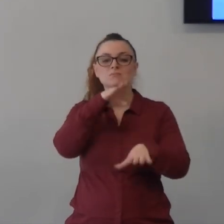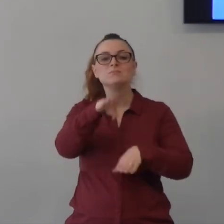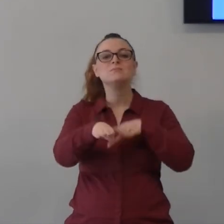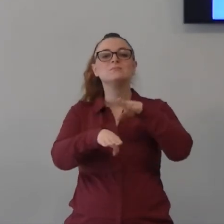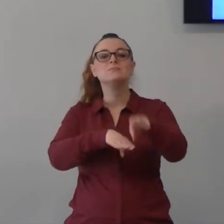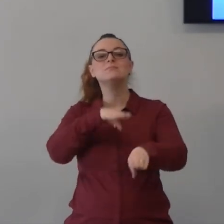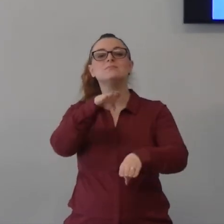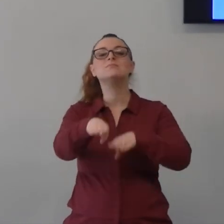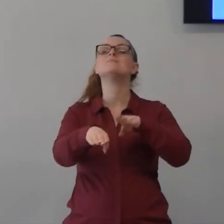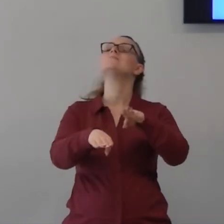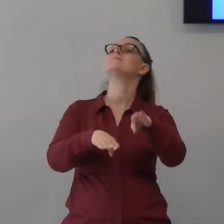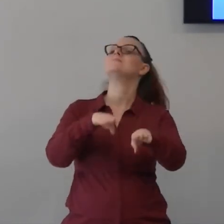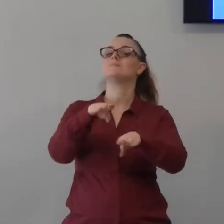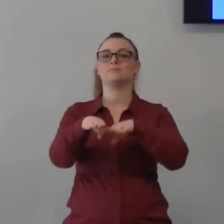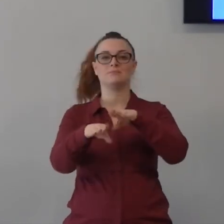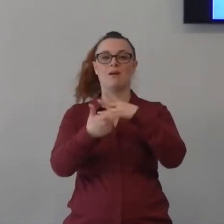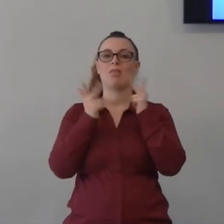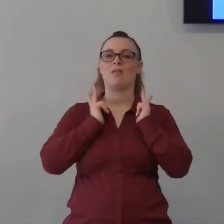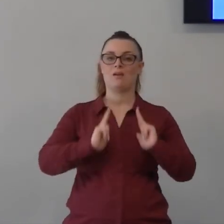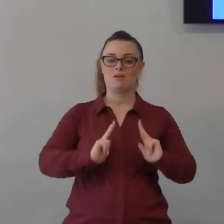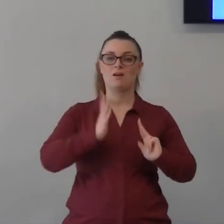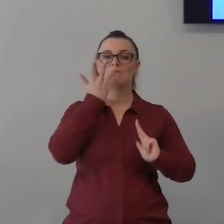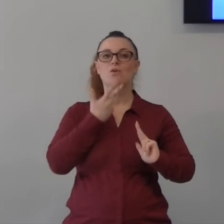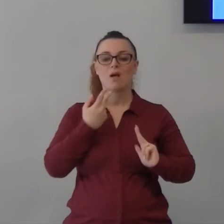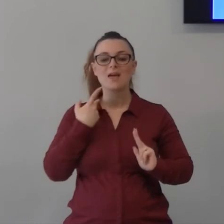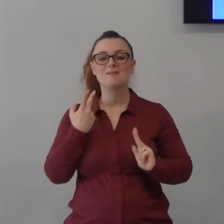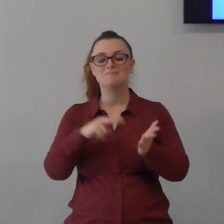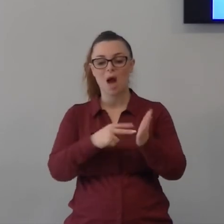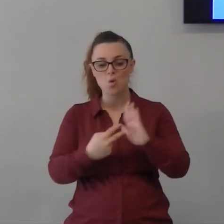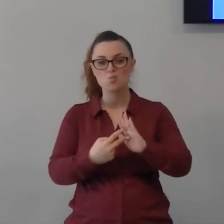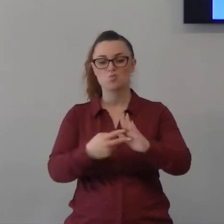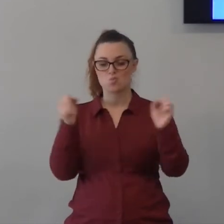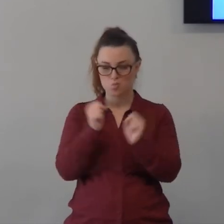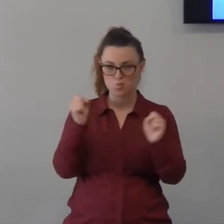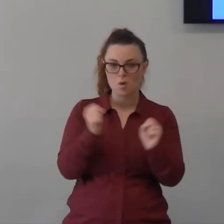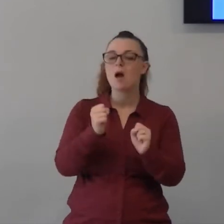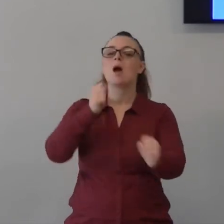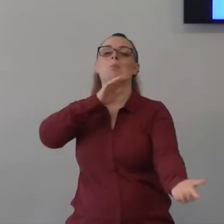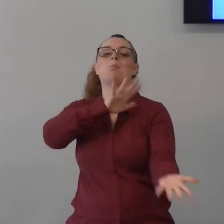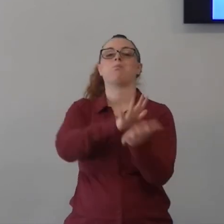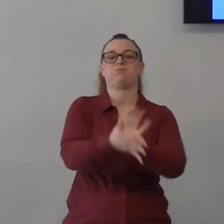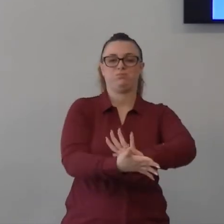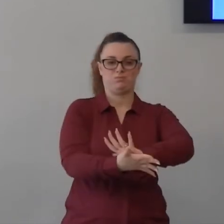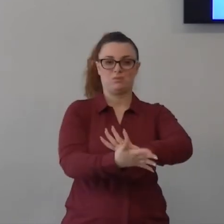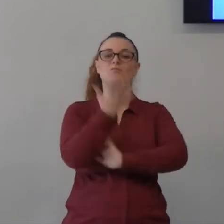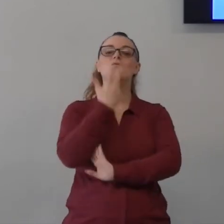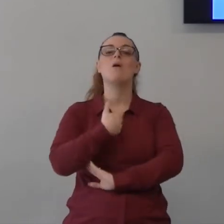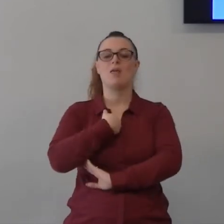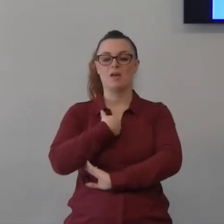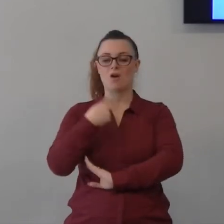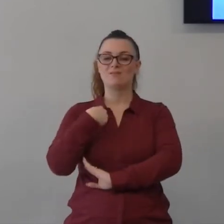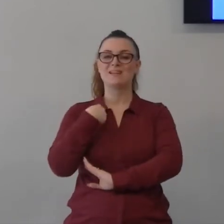le onde vuole vederti sconfiggere le paure vuole vederti dominare sugli eventi della sua vita